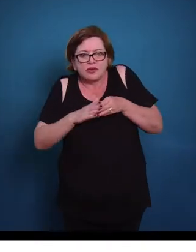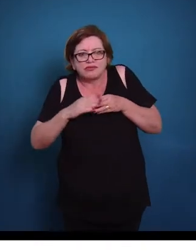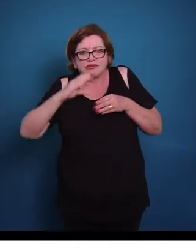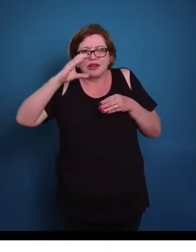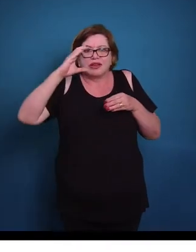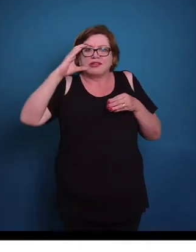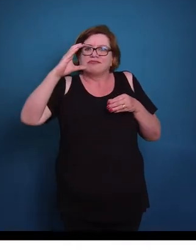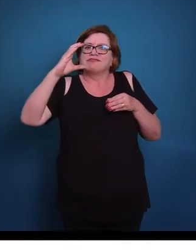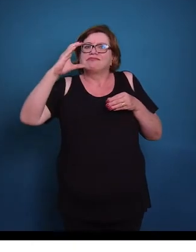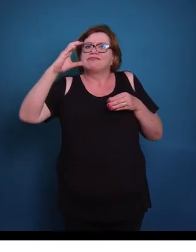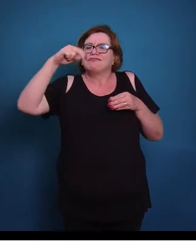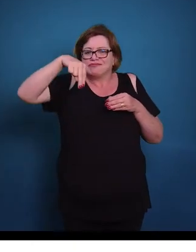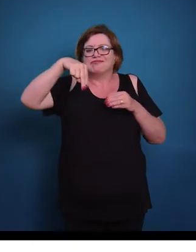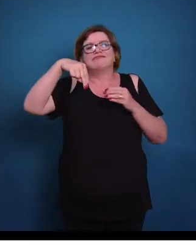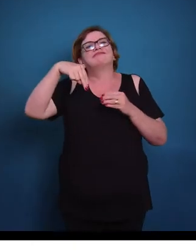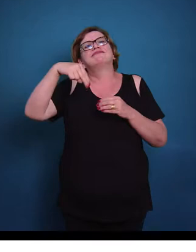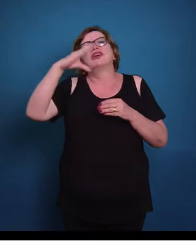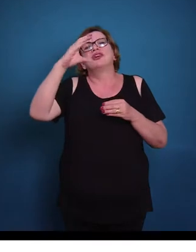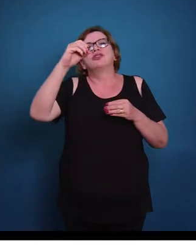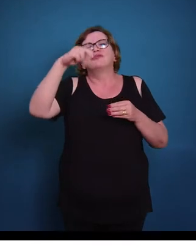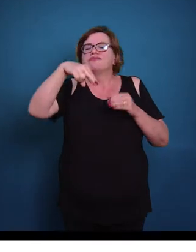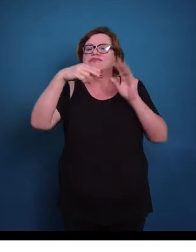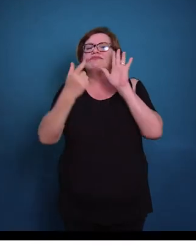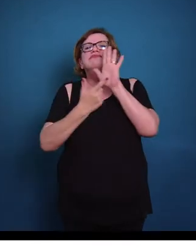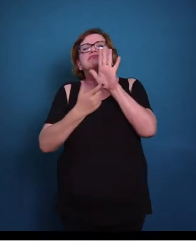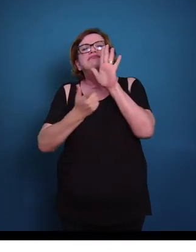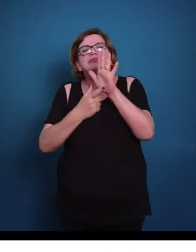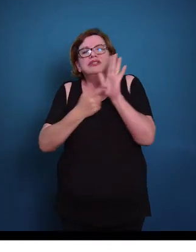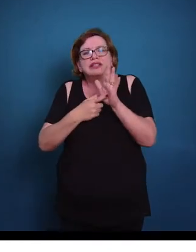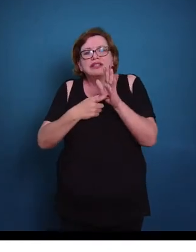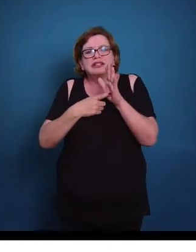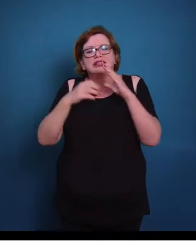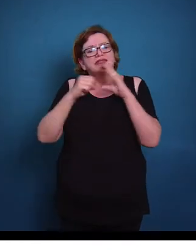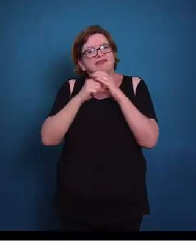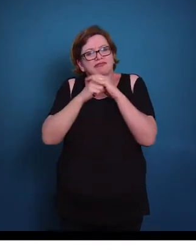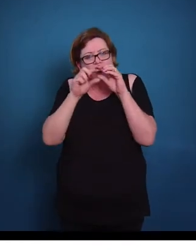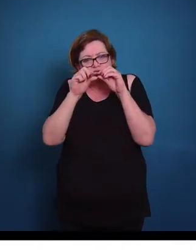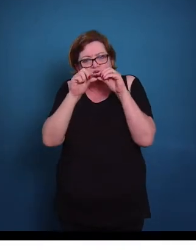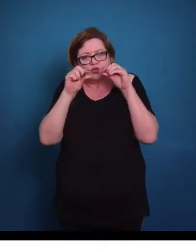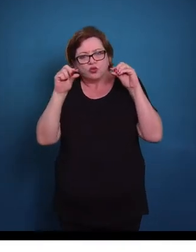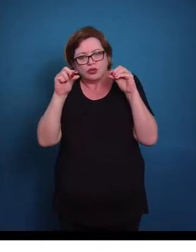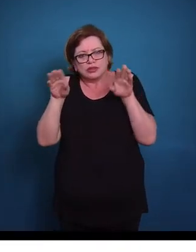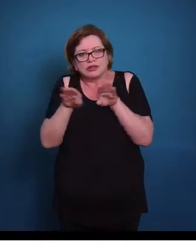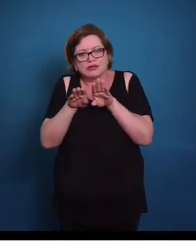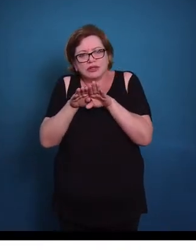mostrando essas células, então nota que são células afiladas. E aqui nós temos o núcleo central.